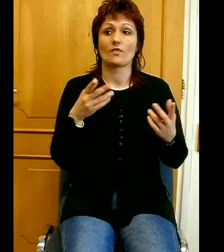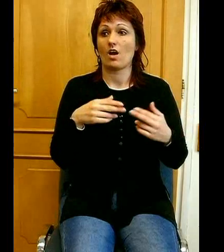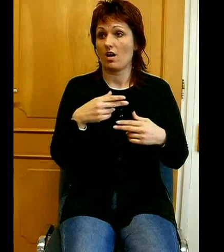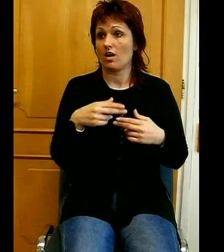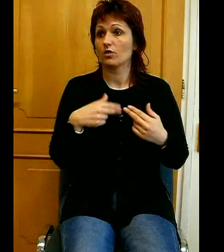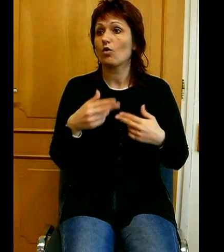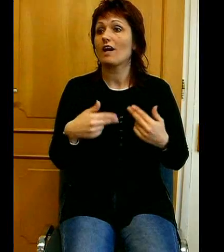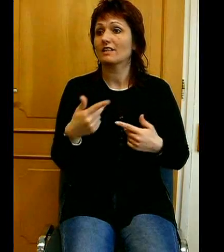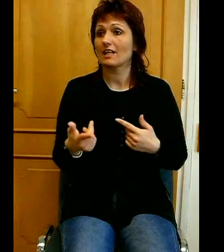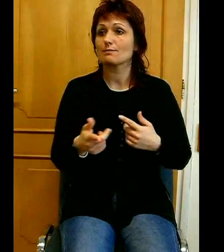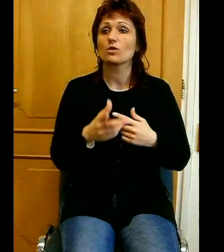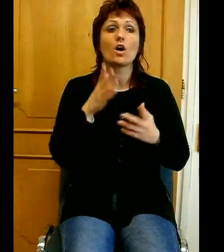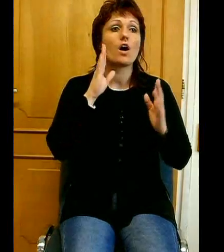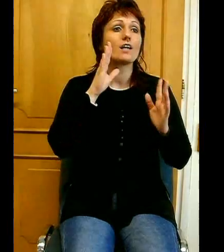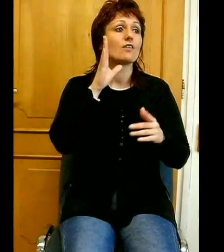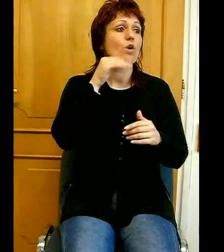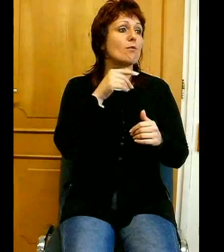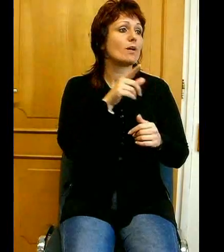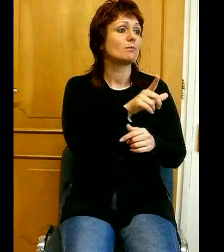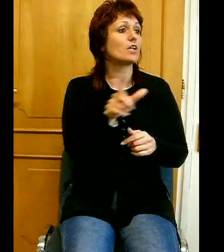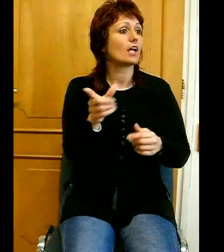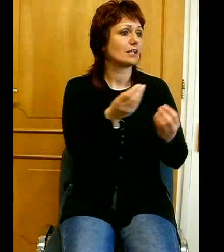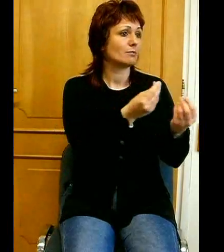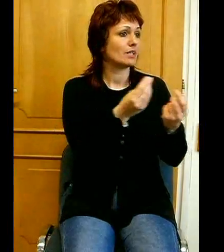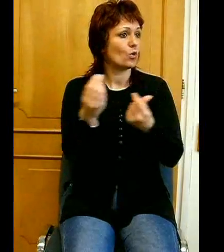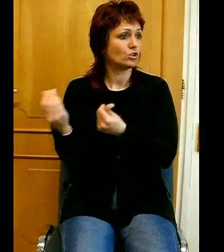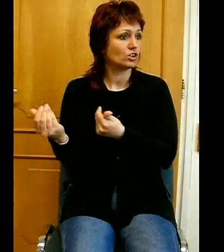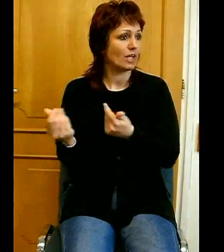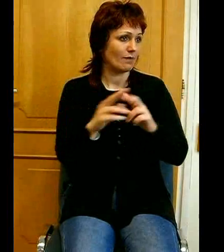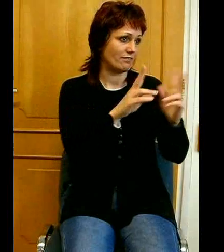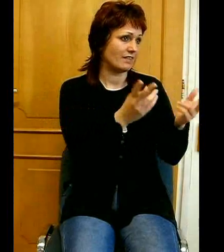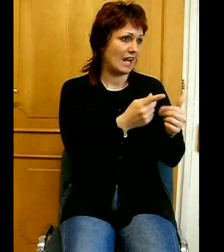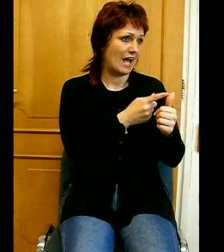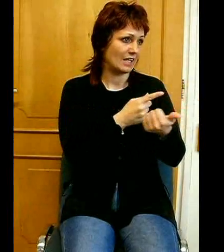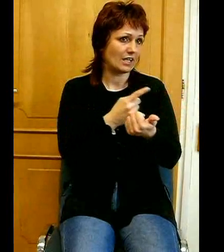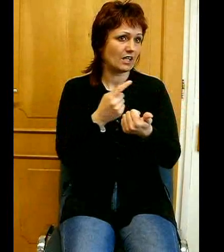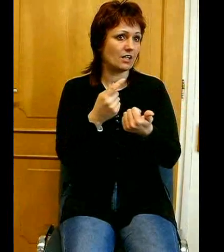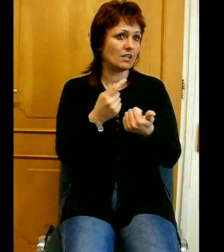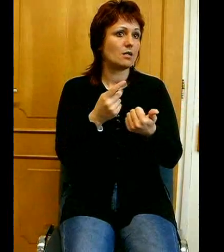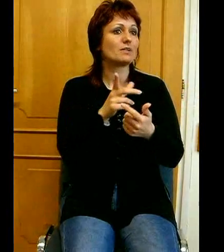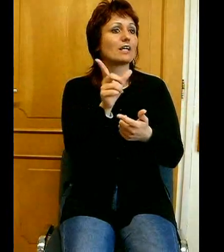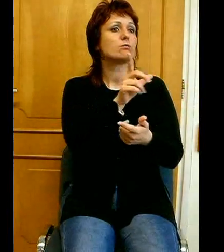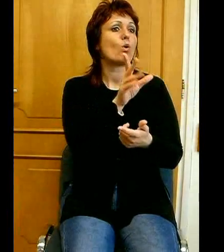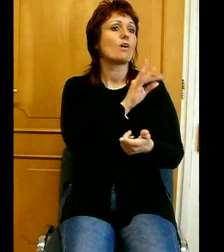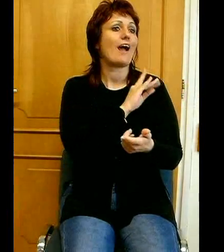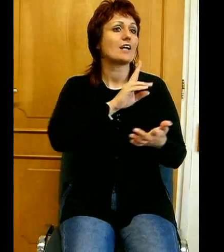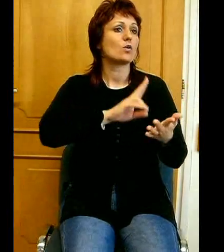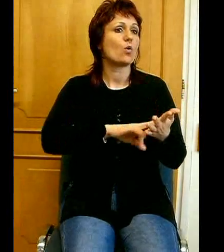mindkét minőségében helyt kell állnia. Hiszen mindkét polgárjoga sok-sok előnyt, áltást,